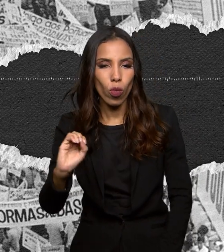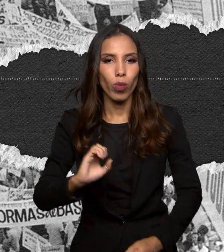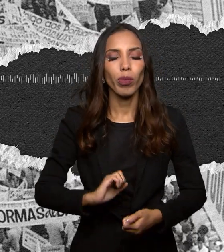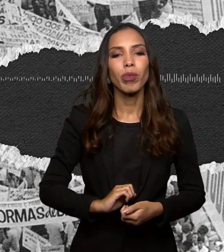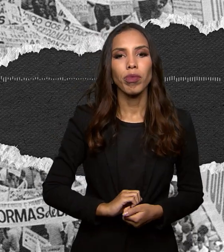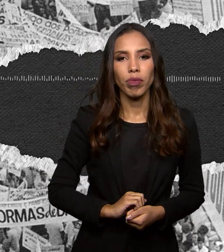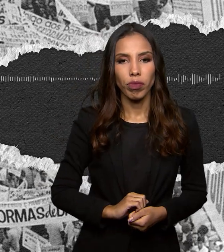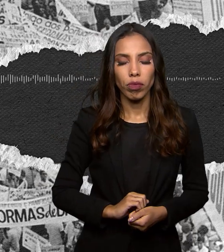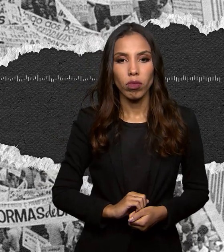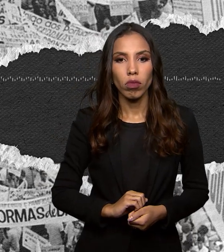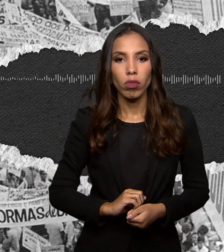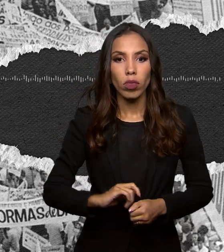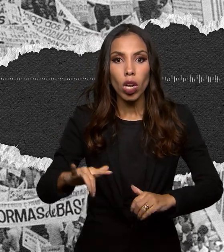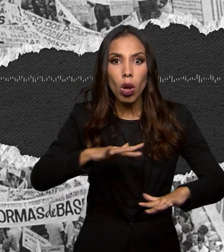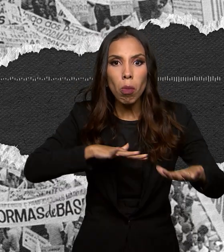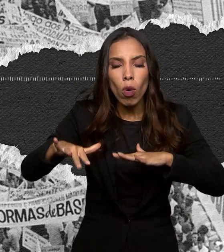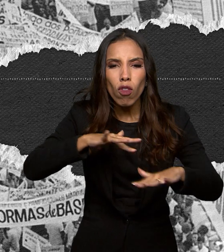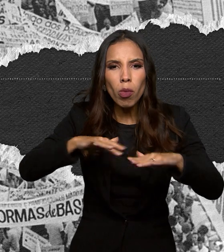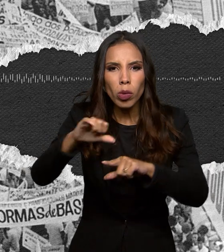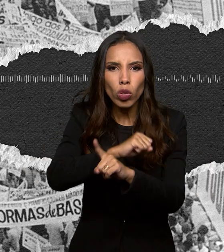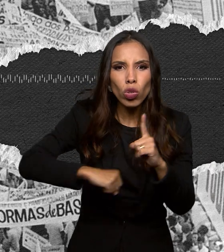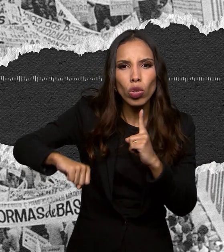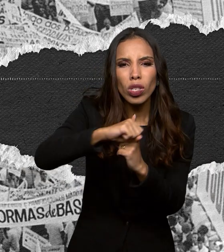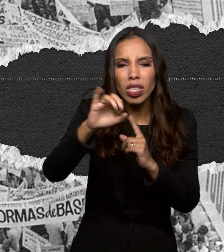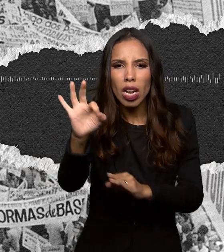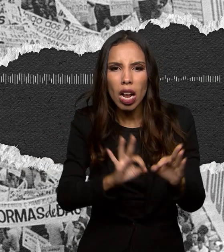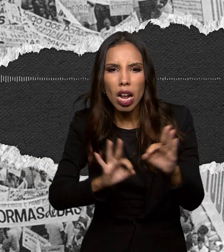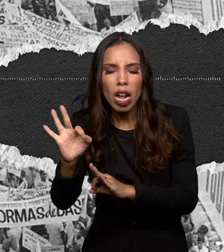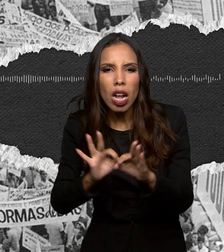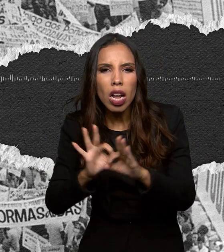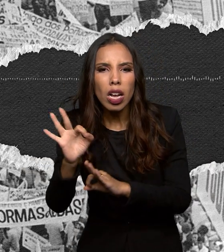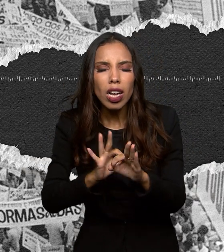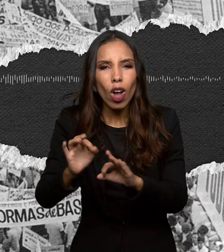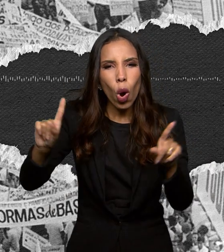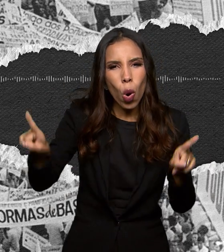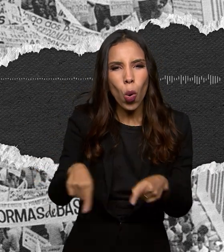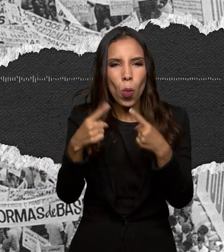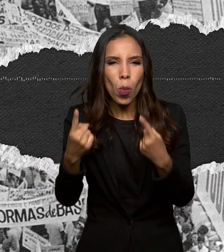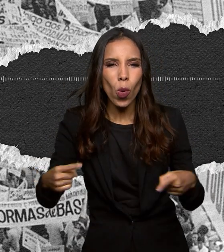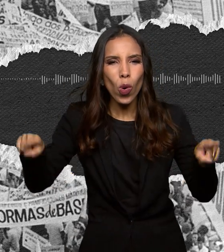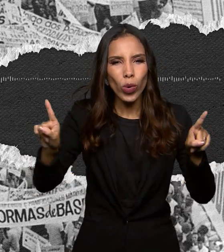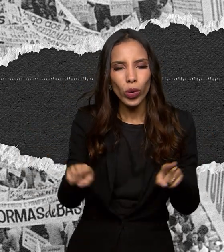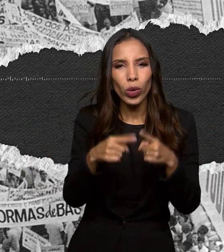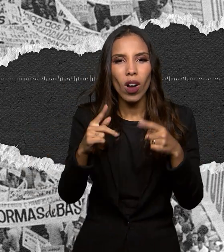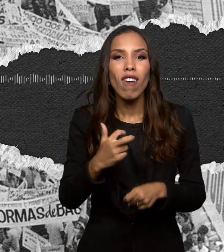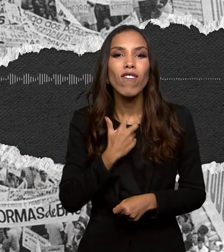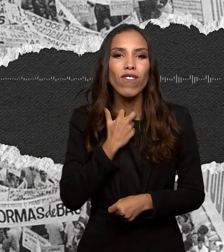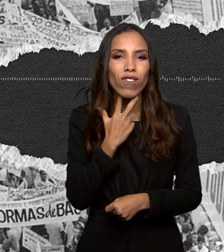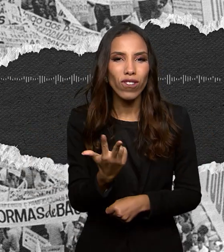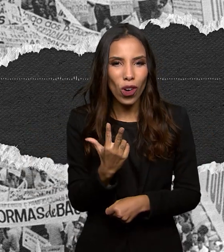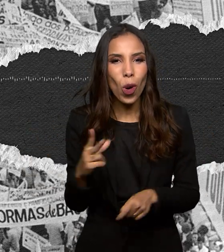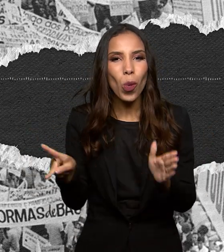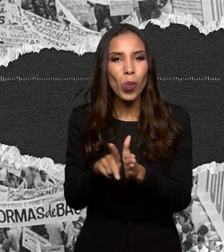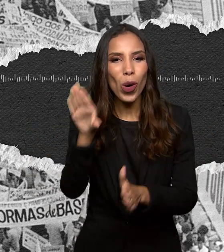Movimentos sociais organizaram o comício. E jingos, como esse que você ouviu aí na voz impostada do locutor da Rádio Nacional do Rio de Janeiro,